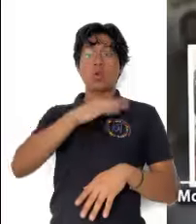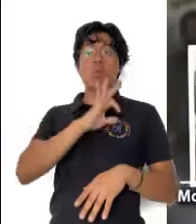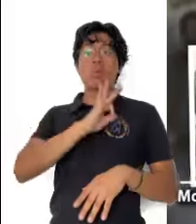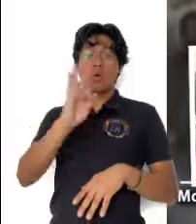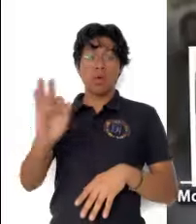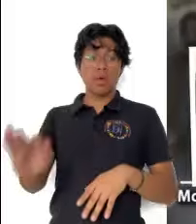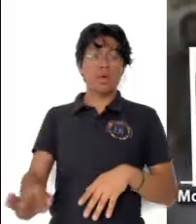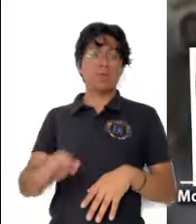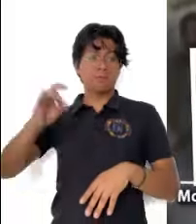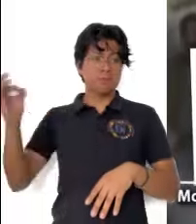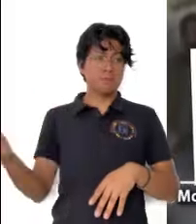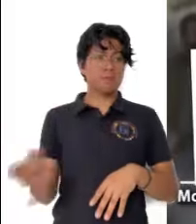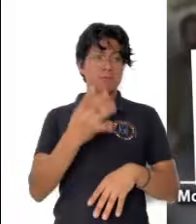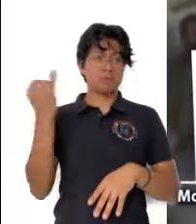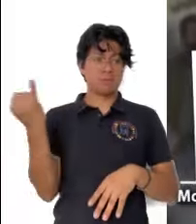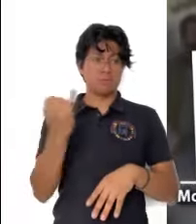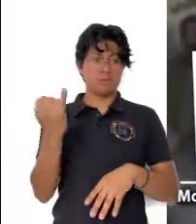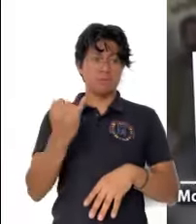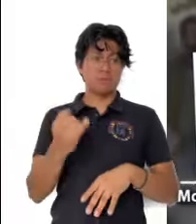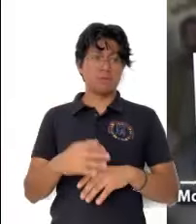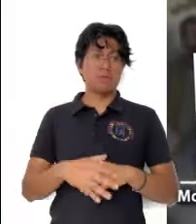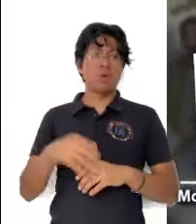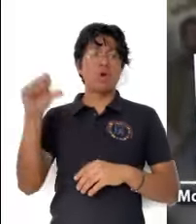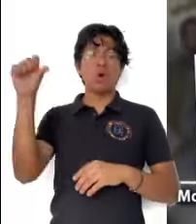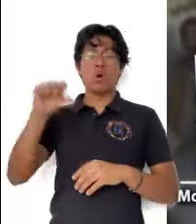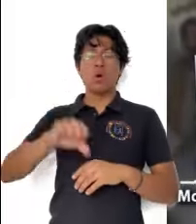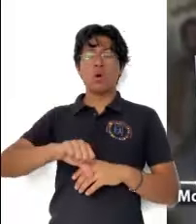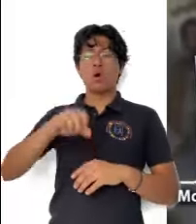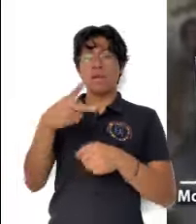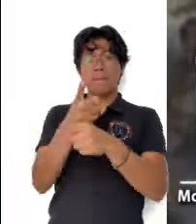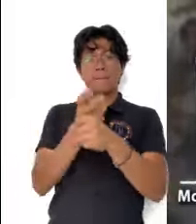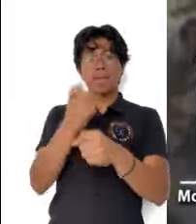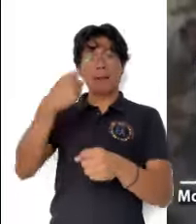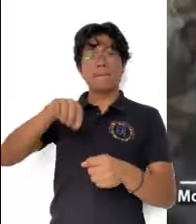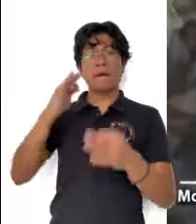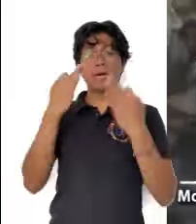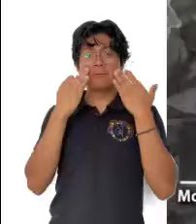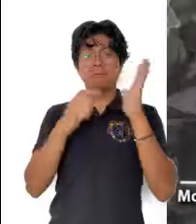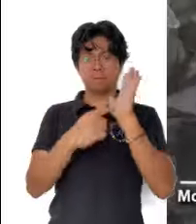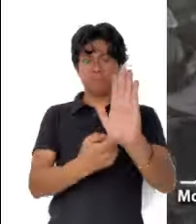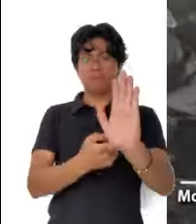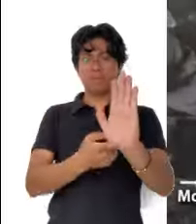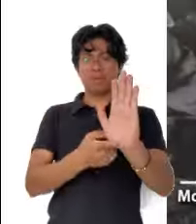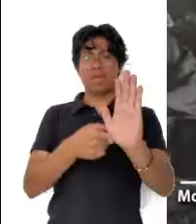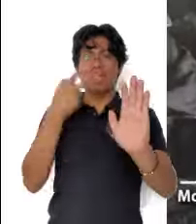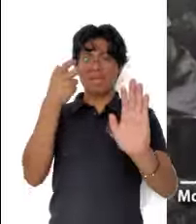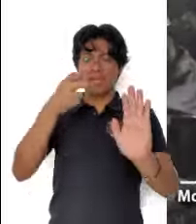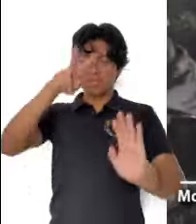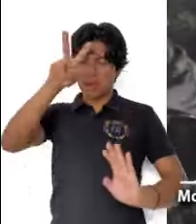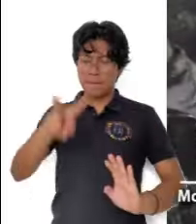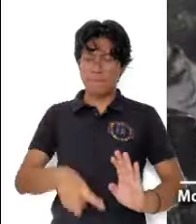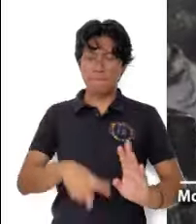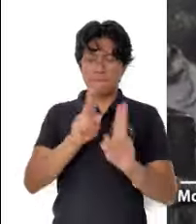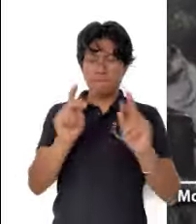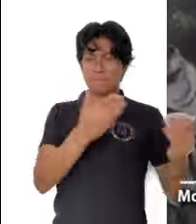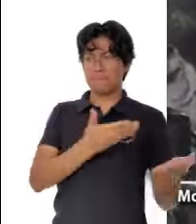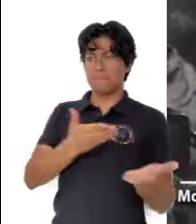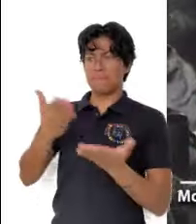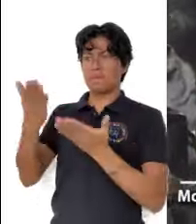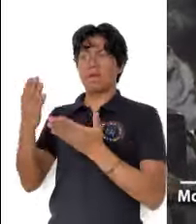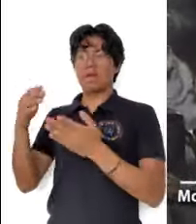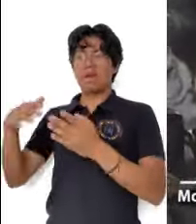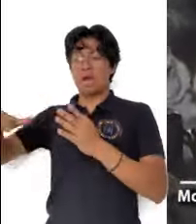somos capaces de vencer. Hoy nos invita a ser sus testigos y a llevar esta